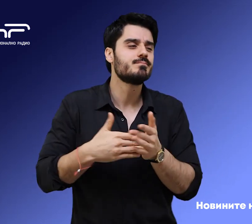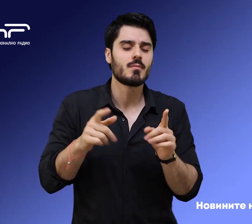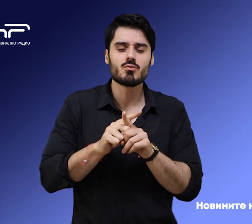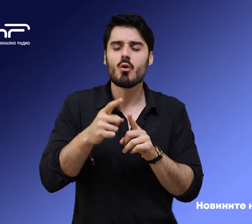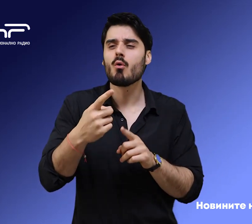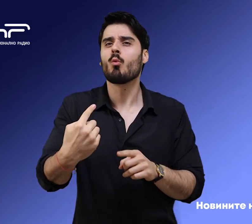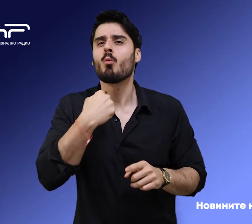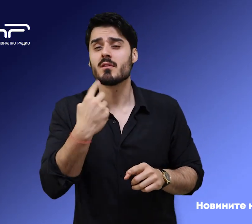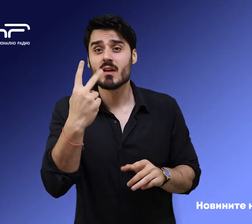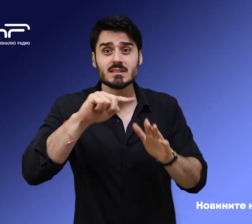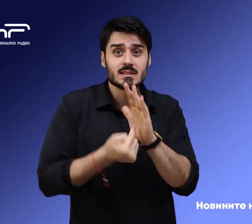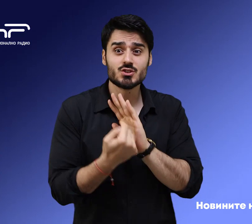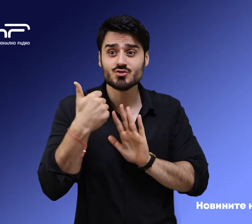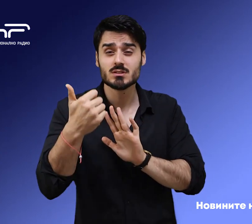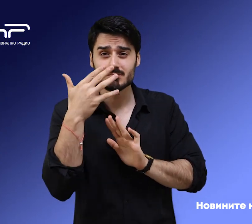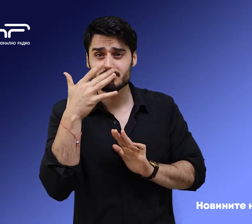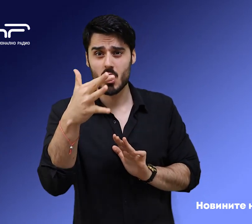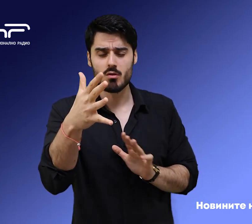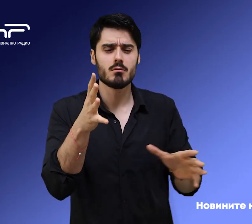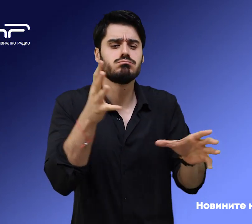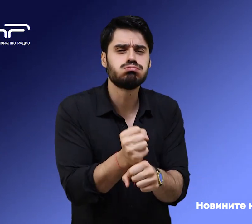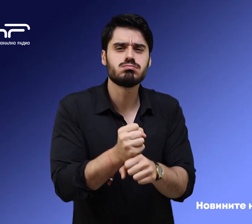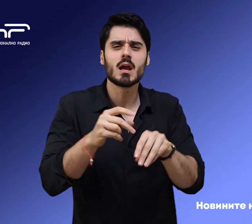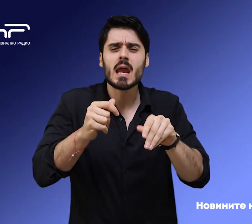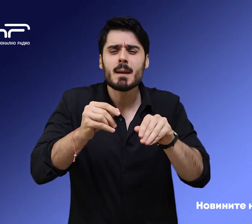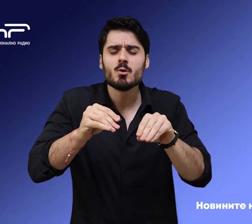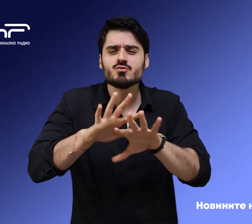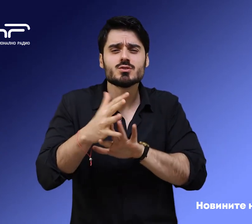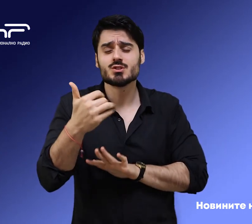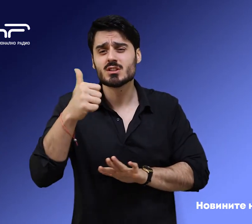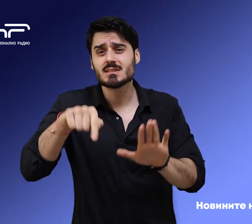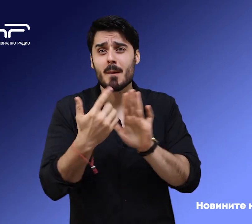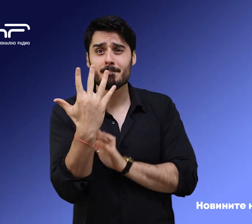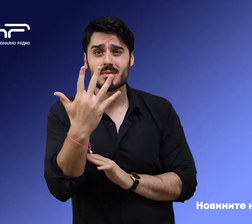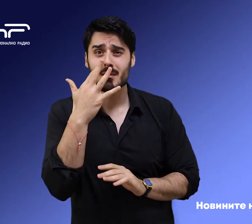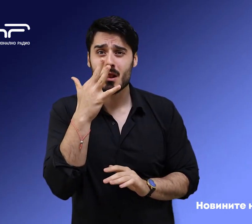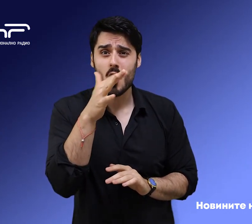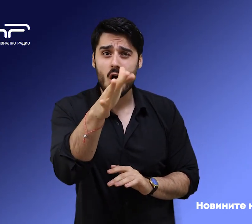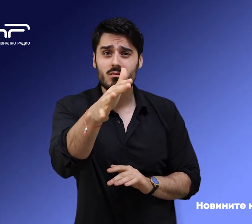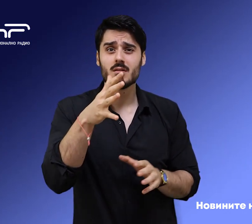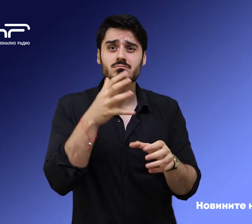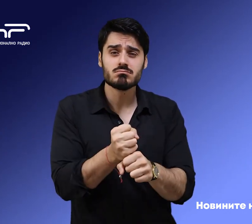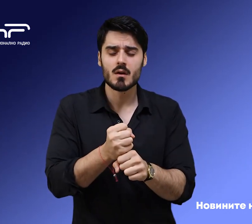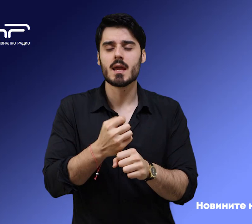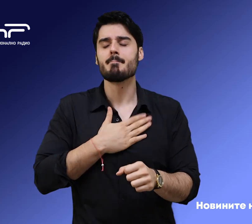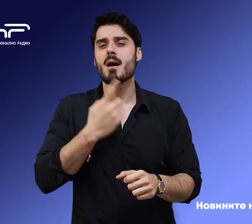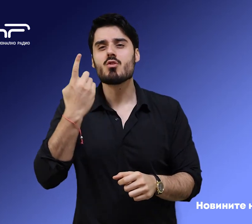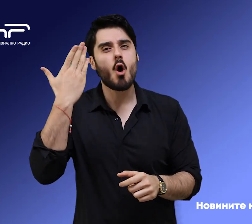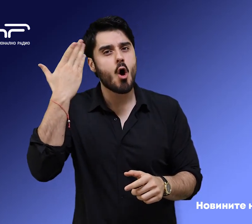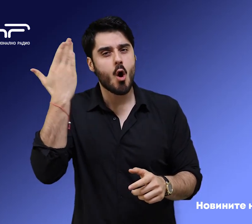,6 милиона. Запорирано е имущество за 6,5 милиона евро. Като е повдигнато едно обвинение, 11